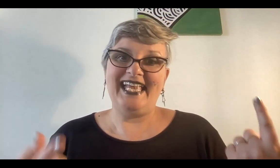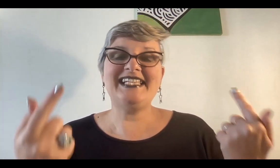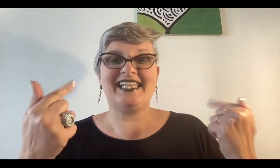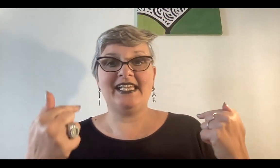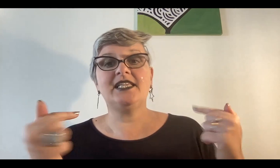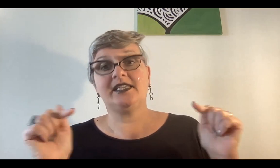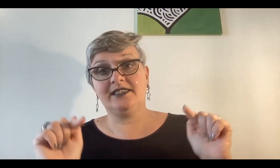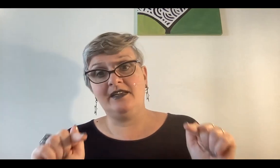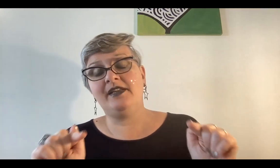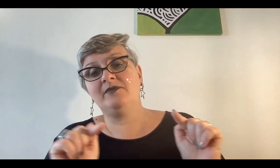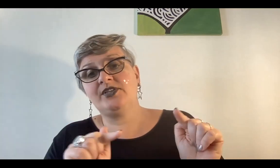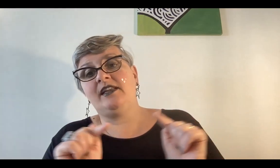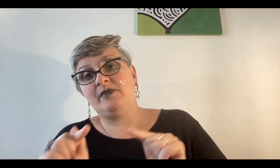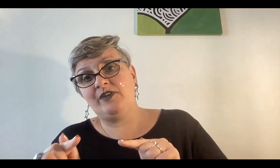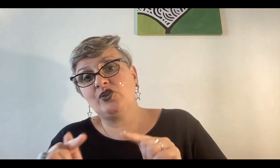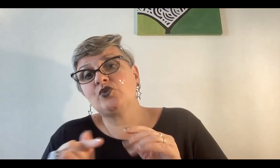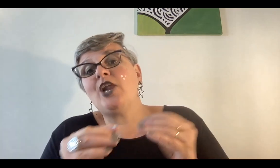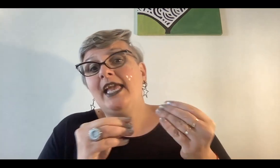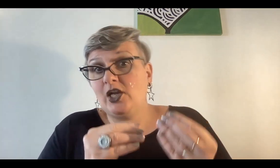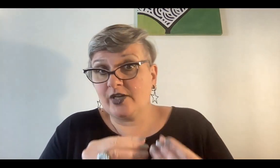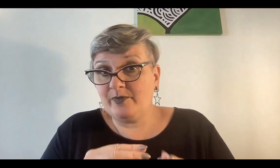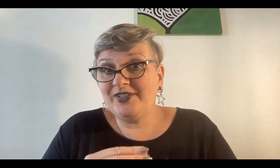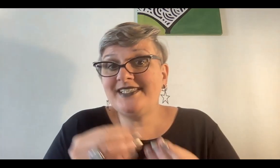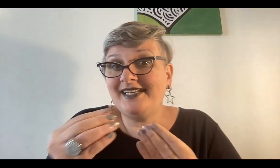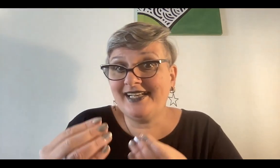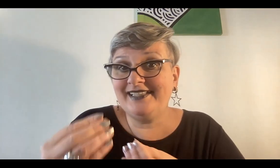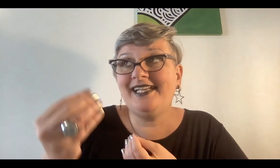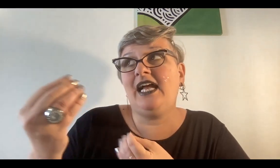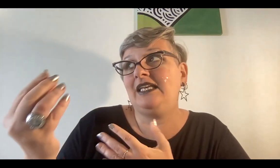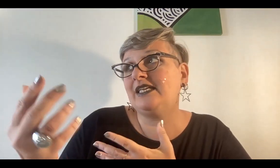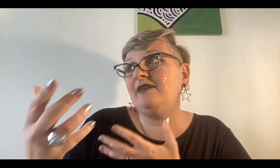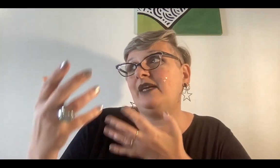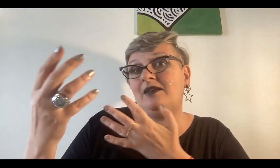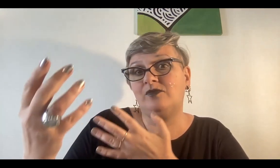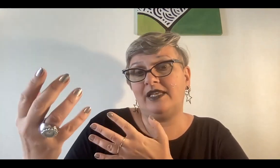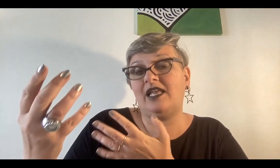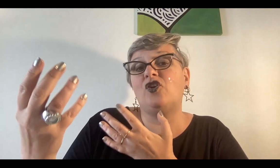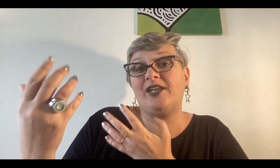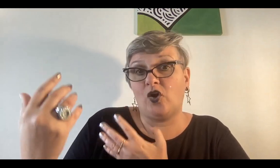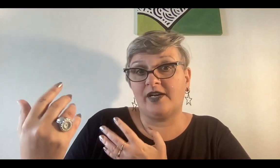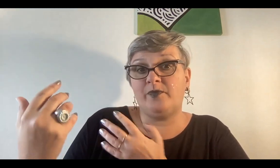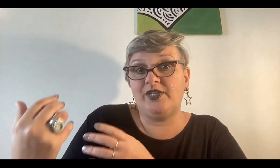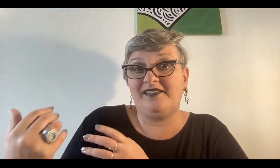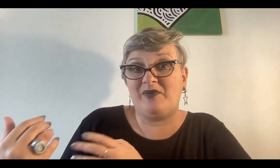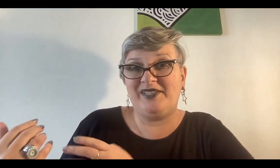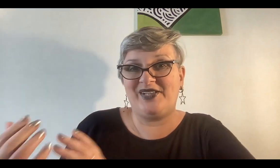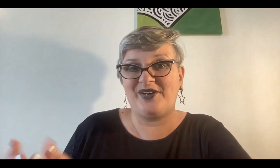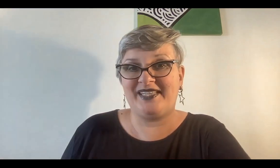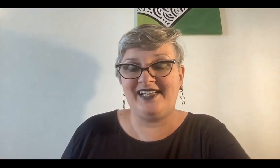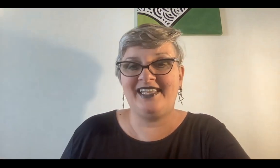ese es el que celebramos en el hemisferio sur en correspondencia energética al clima y a lo que nos corresponde de este momento de la órbita a la